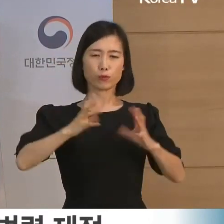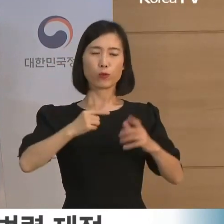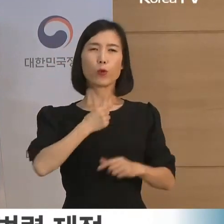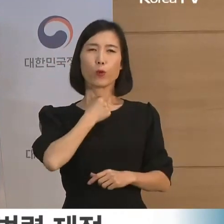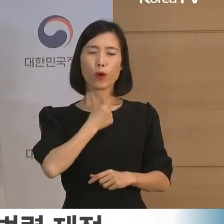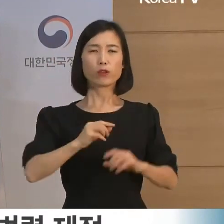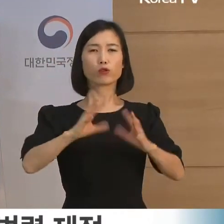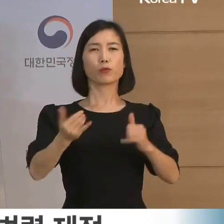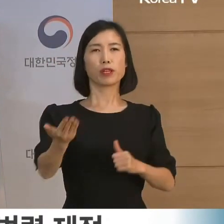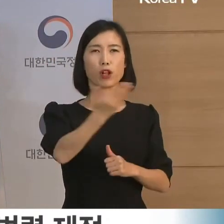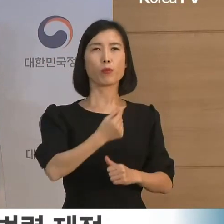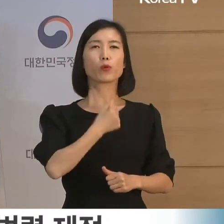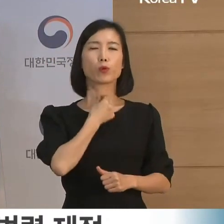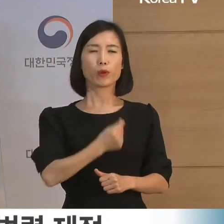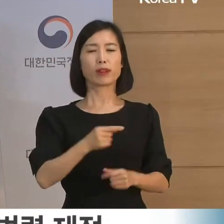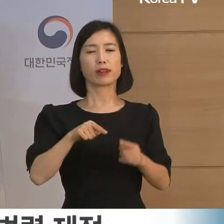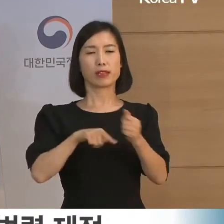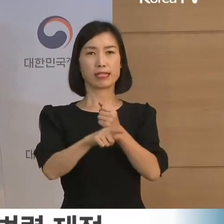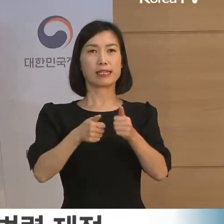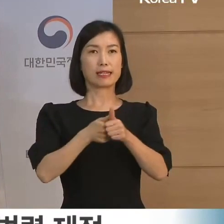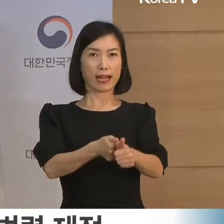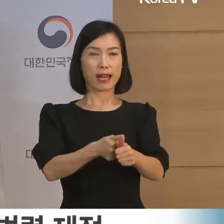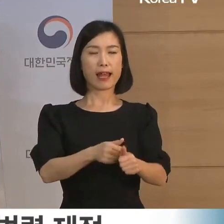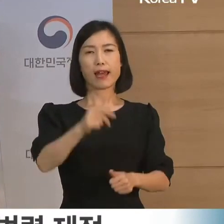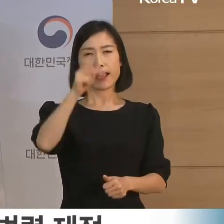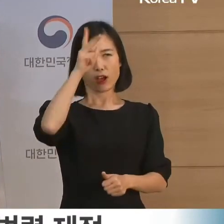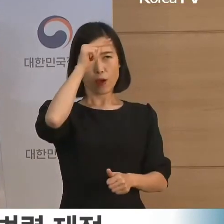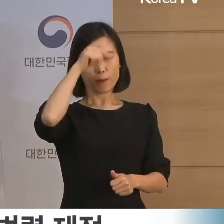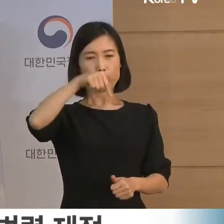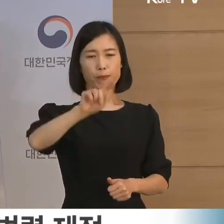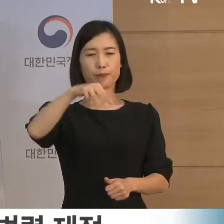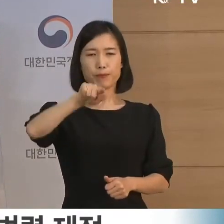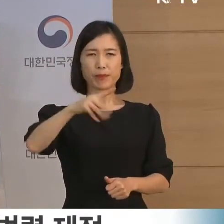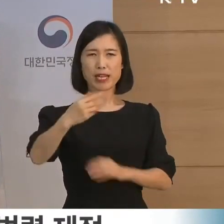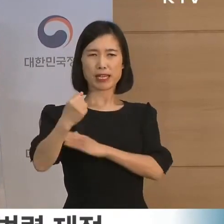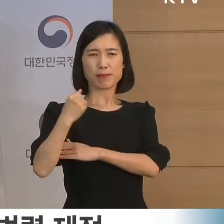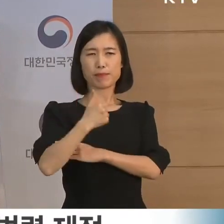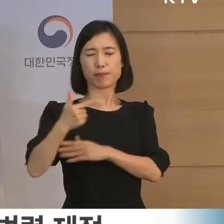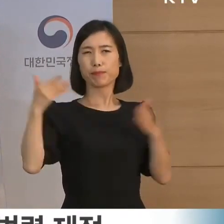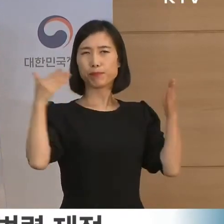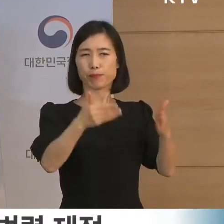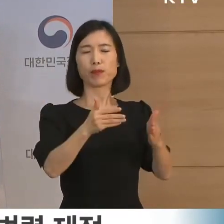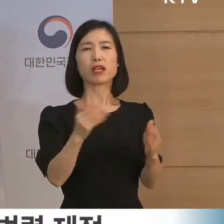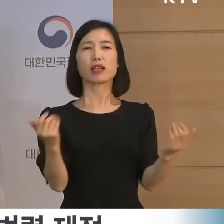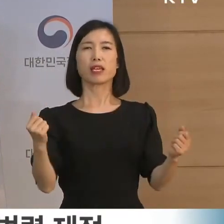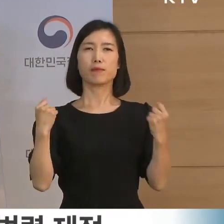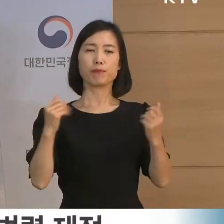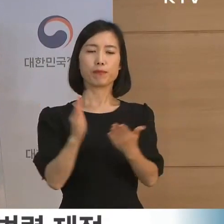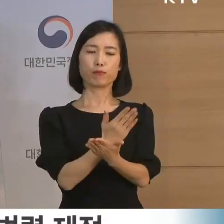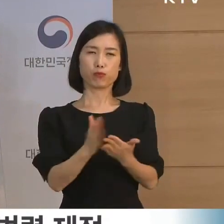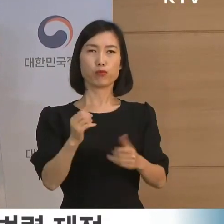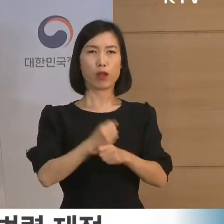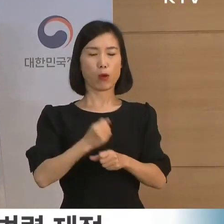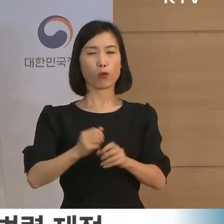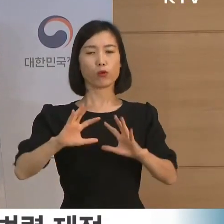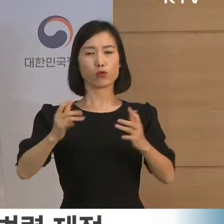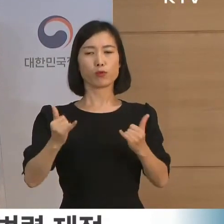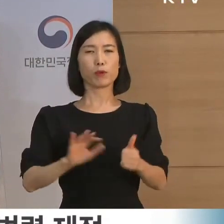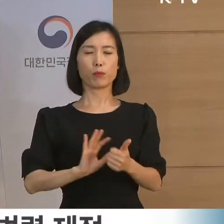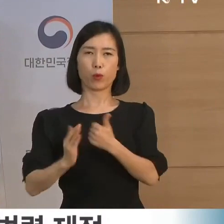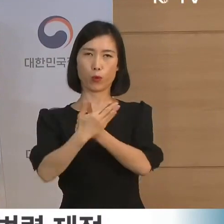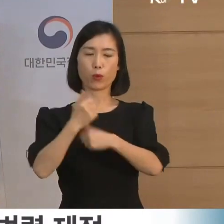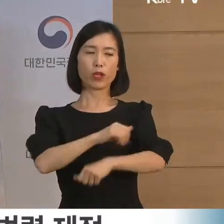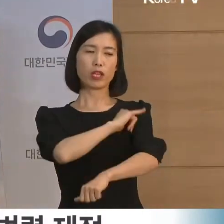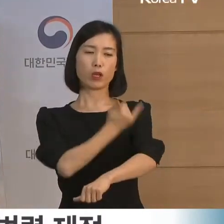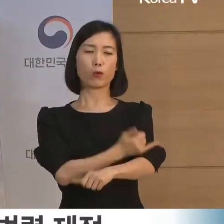국민의 뜻에 따라 검찰의 집중된 권한을 분산시키고 국민 편익과 인권보호